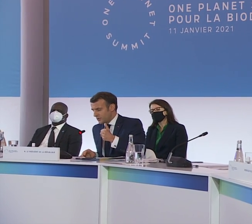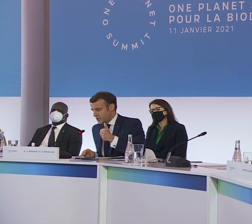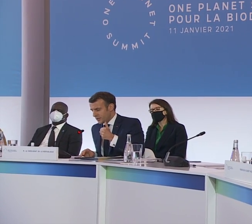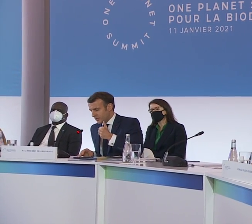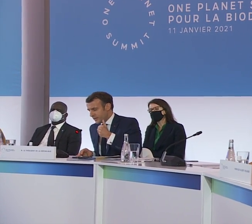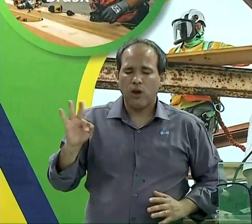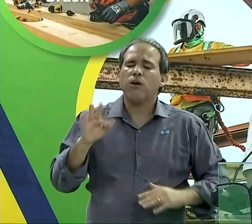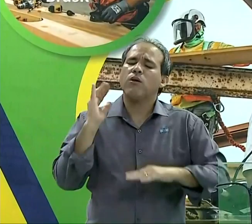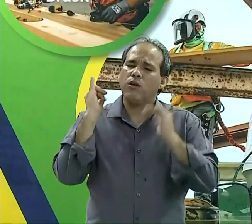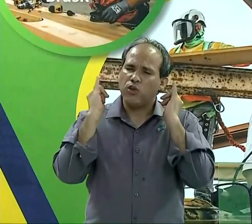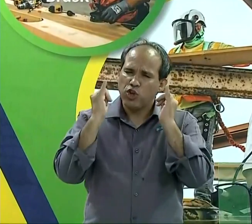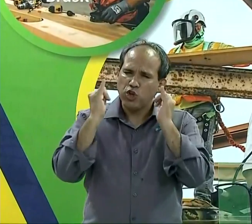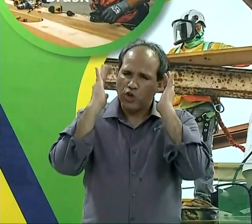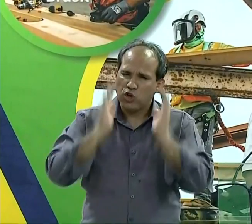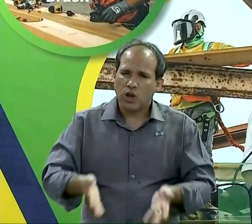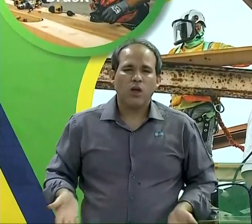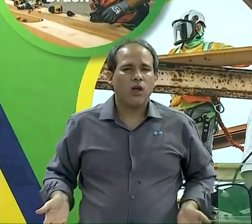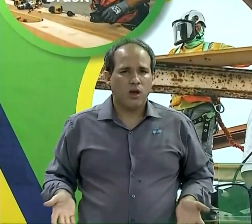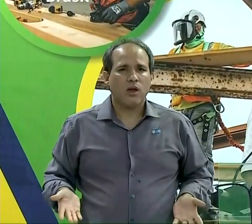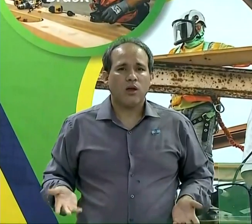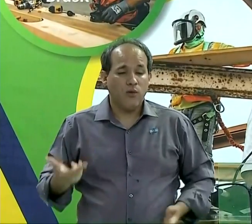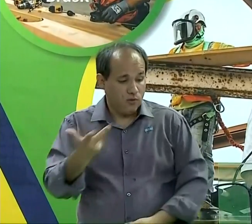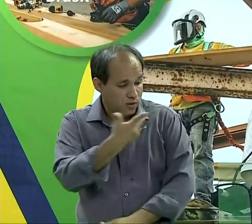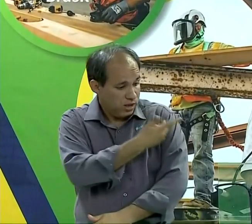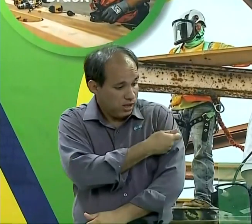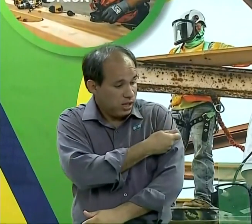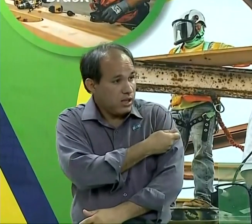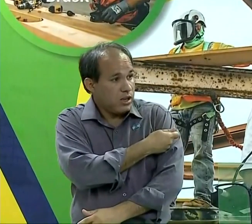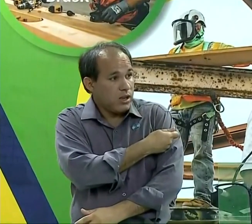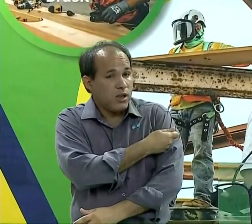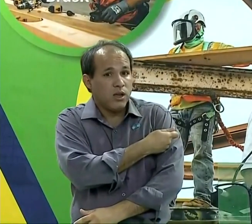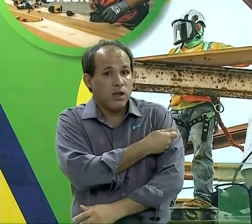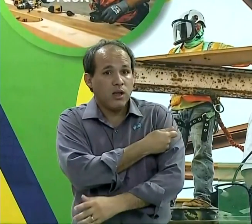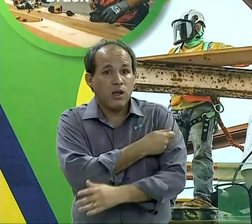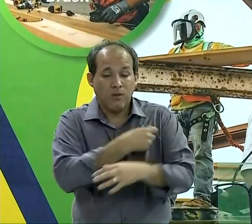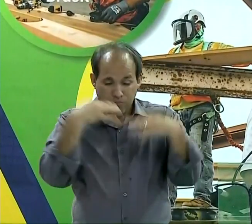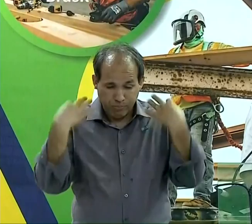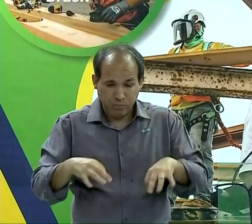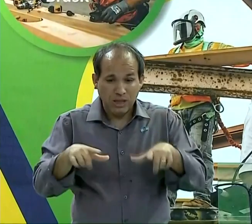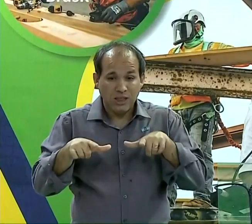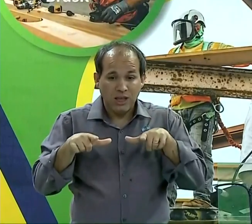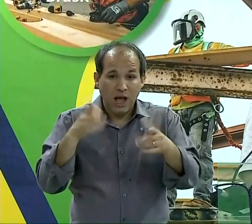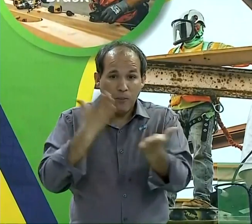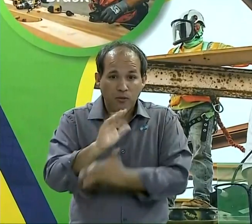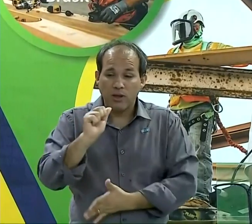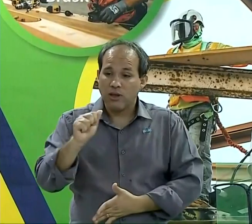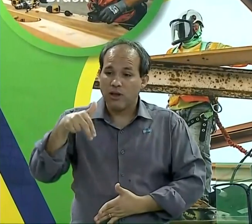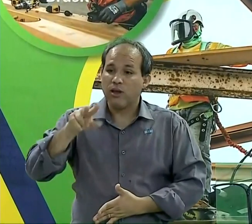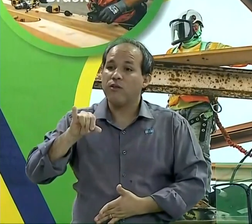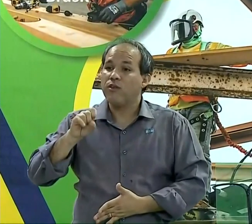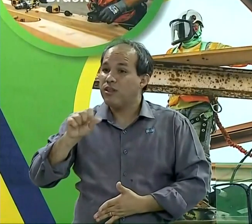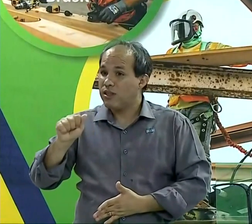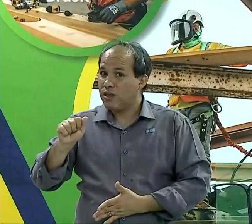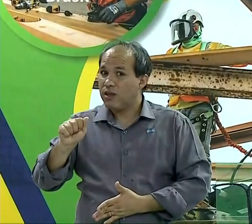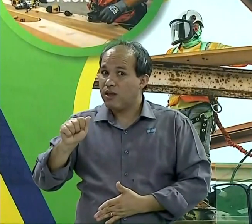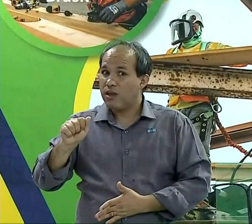Europea. Bolsonaro se ha enfrentado en múltiples ocasiones al mandatario por políticas medioambientales. En 2019 arremetió